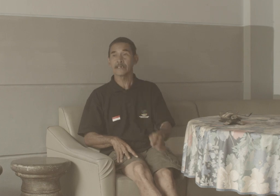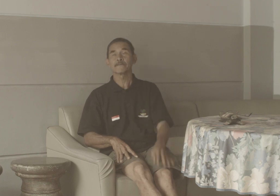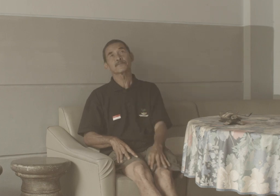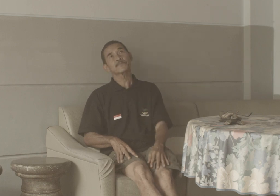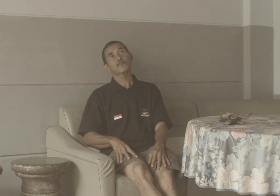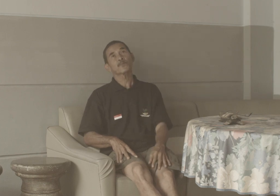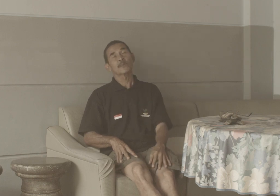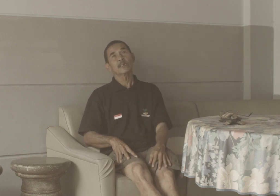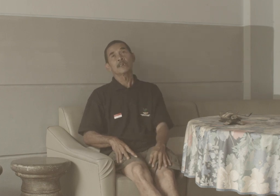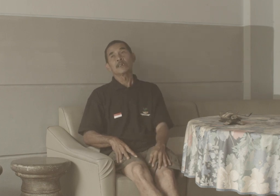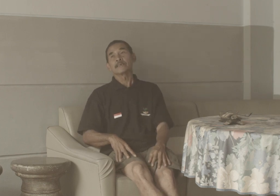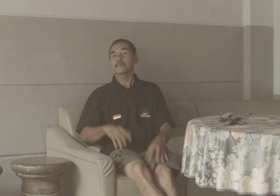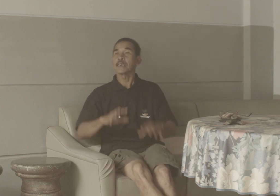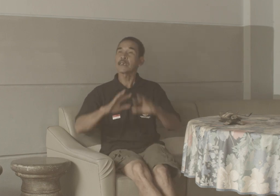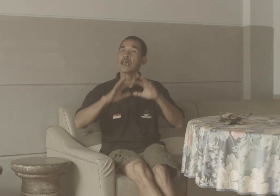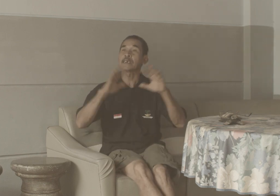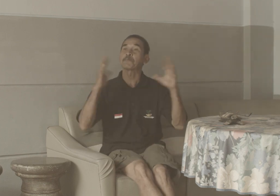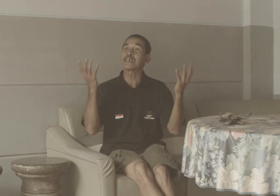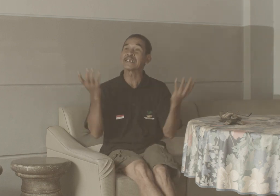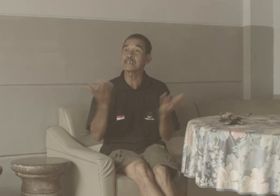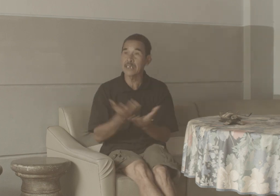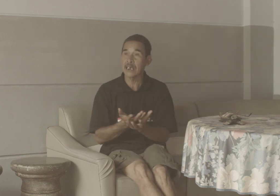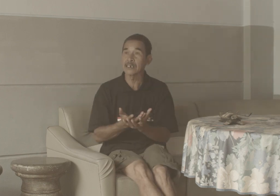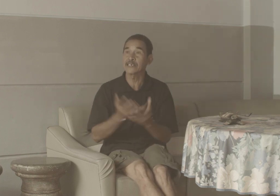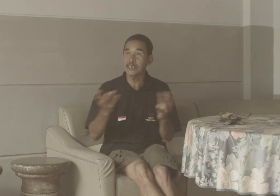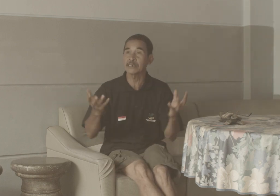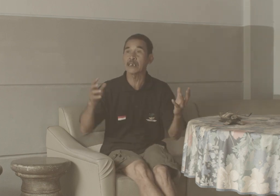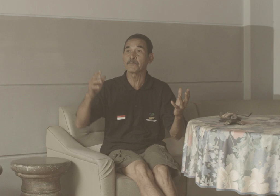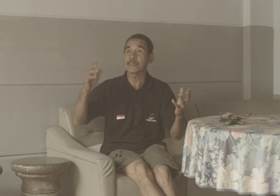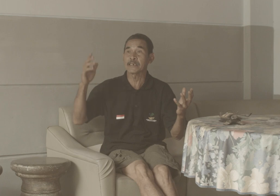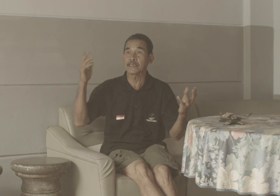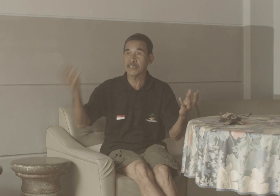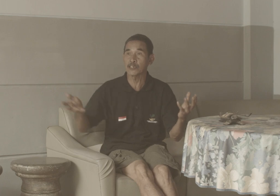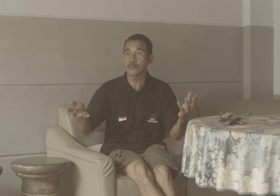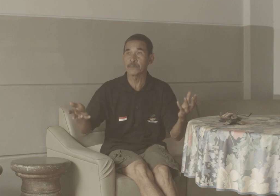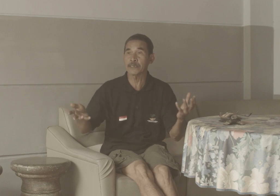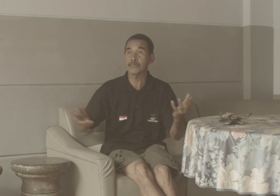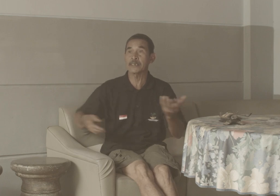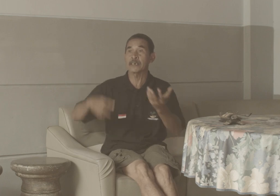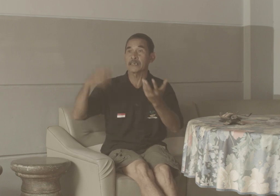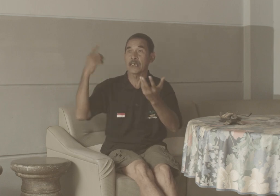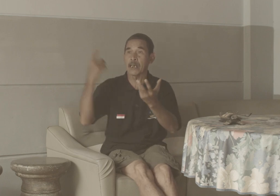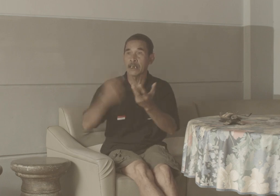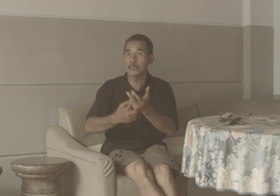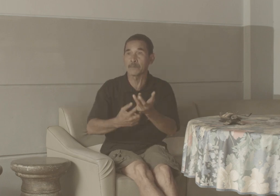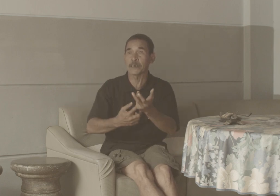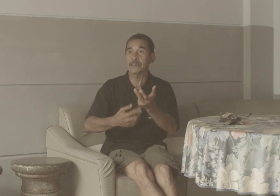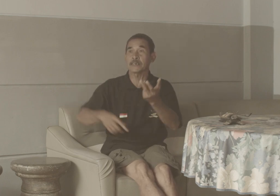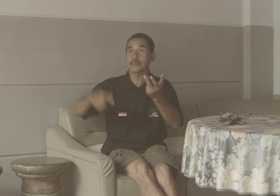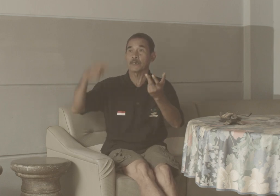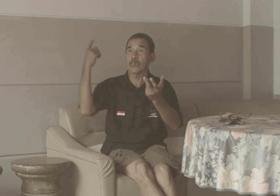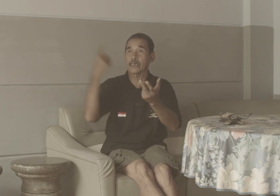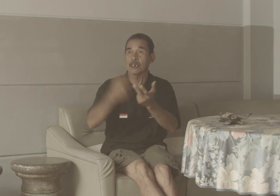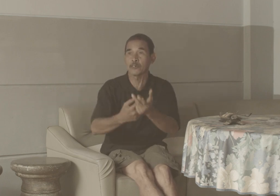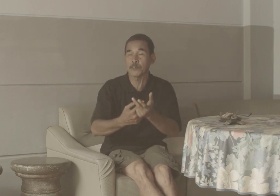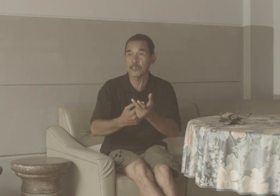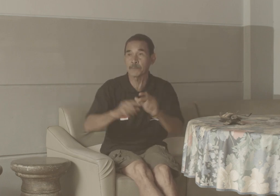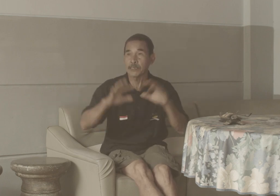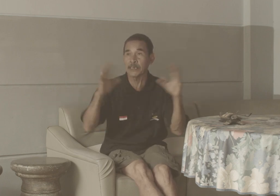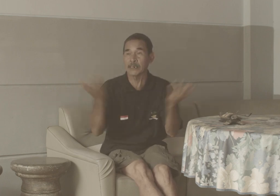Setelah Ada Penelitian Riset Dari Medican State University Gajah Mada University Udayana University Spesial